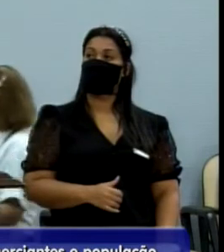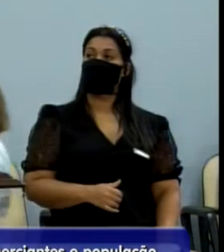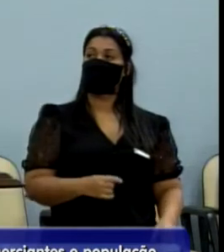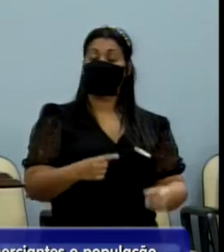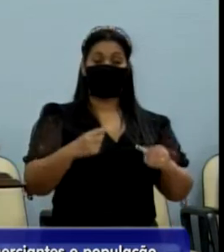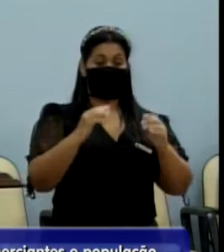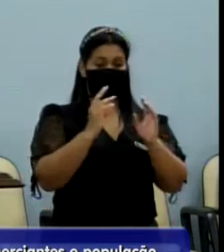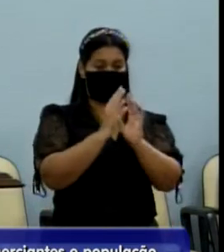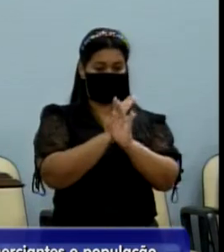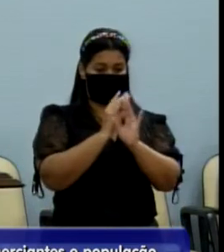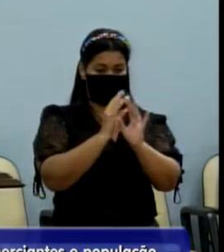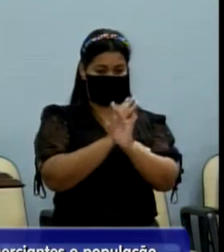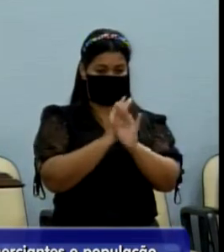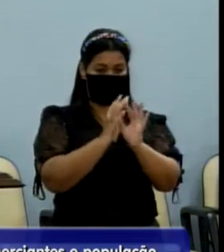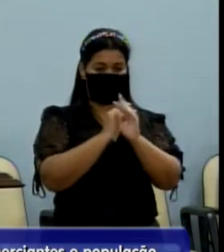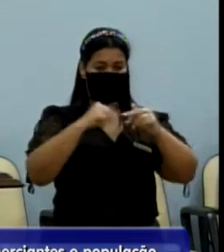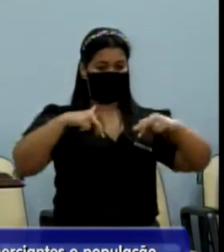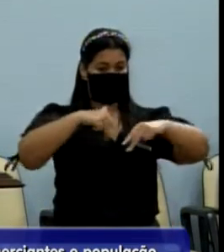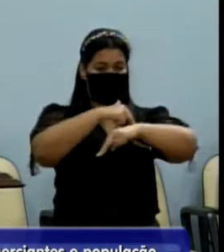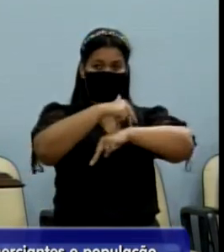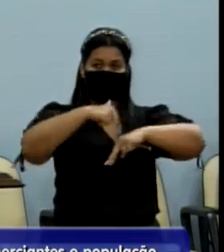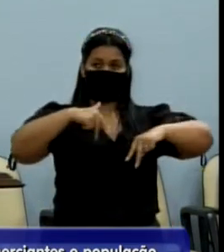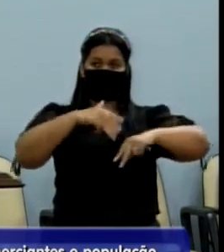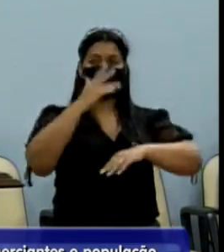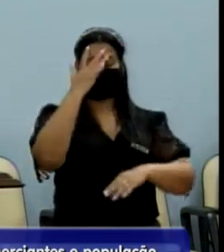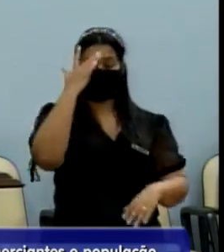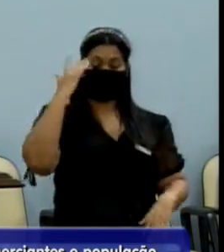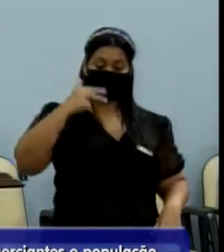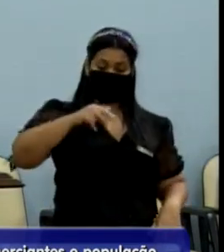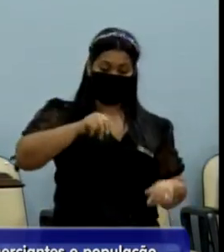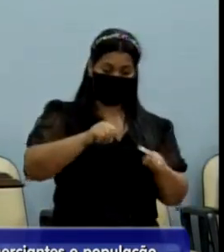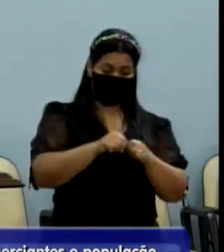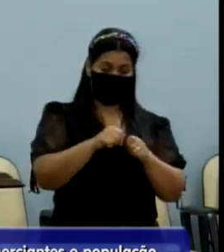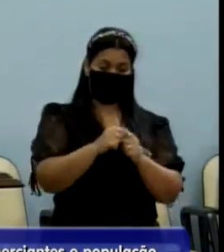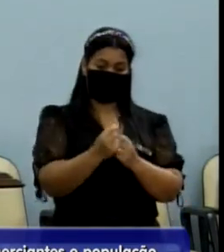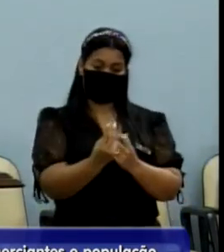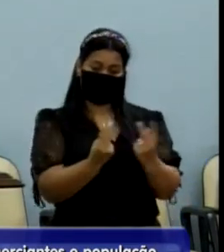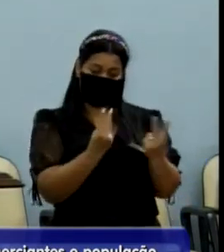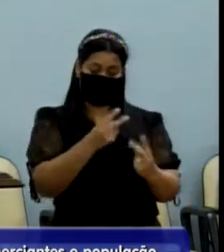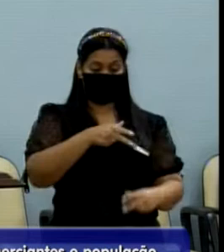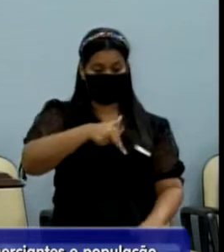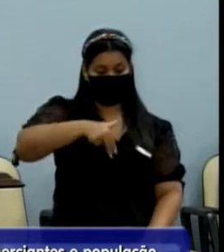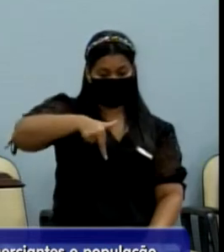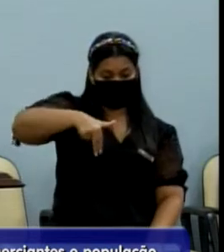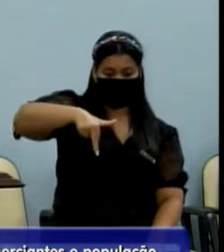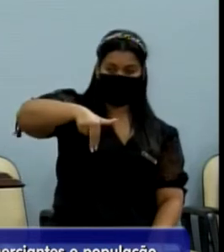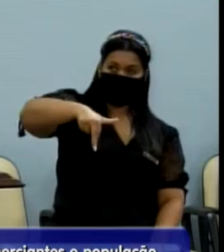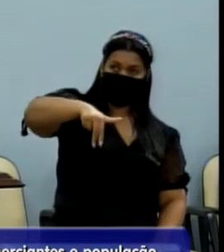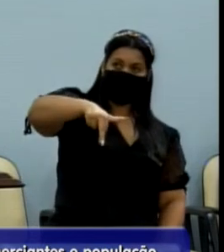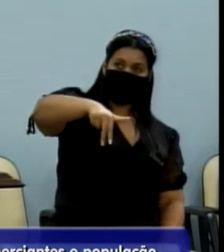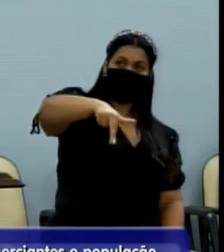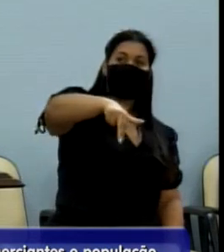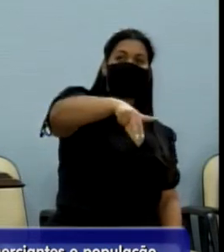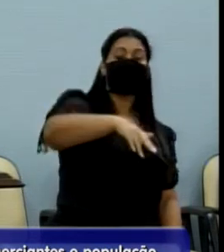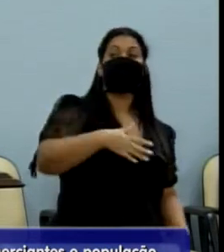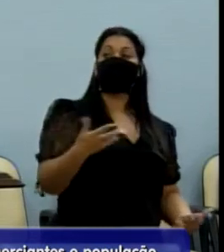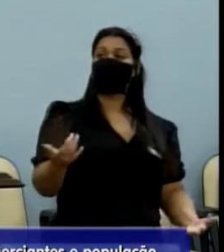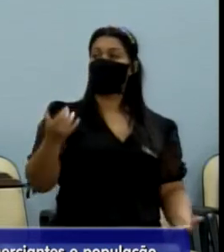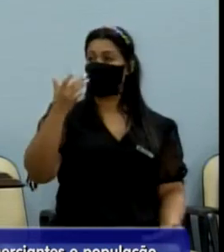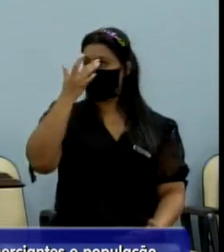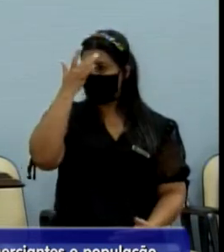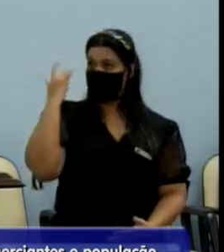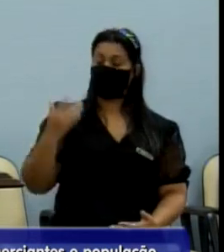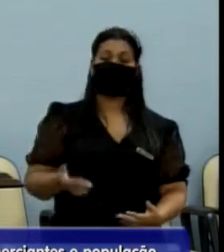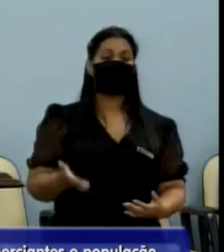cidade, os caminhos que fazem caminhadas em algumas avenidas aí que eu estou levantando, é que me trouxeram esse problema. Os